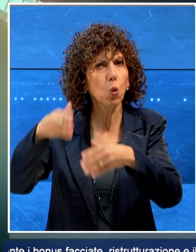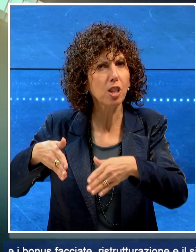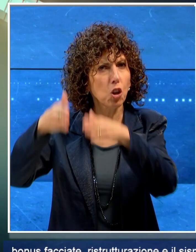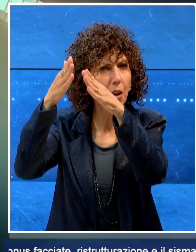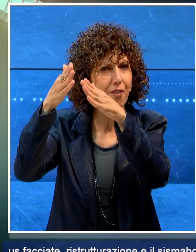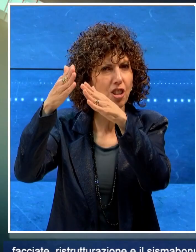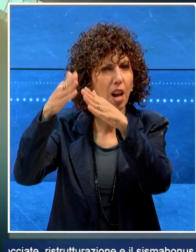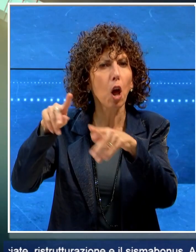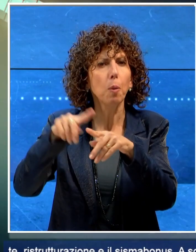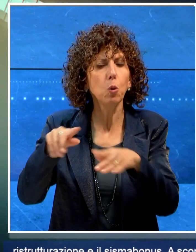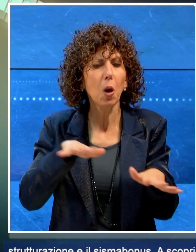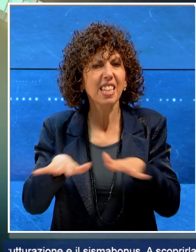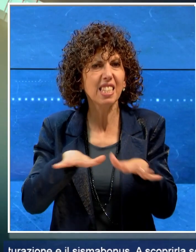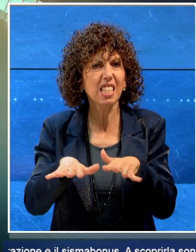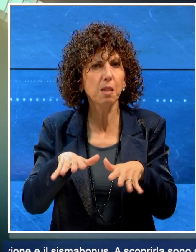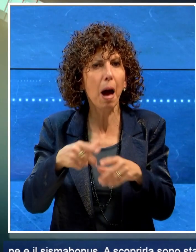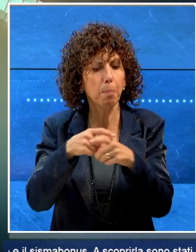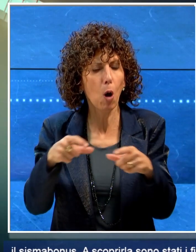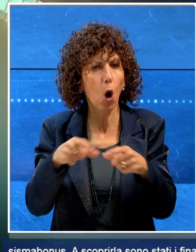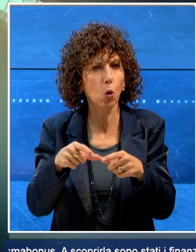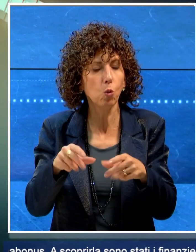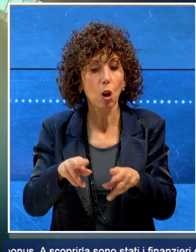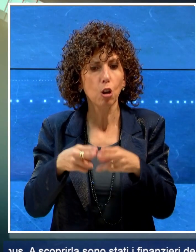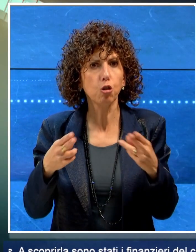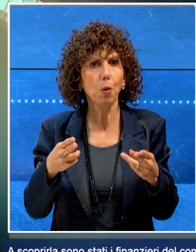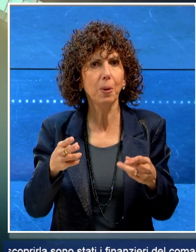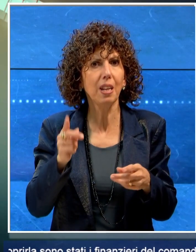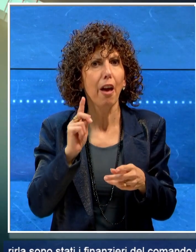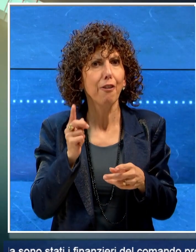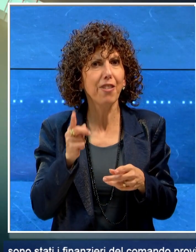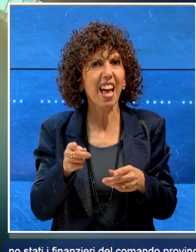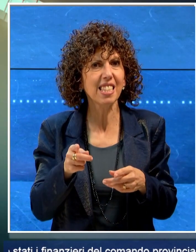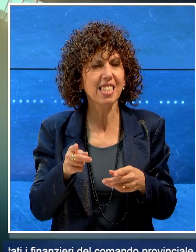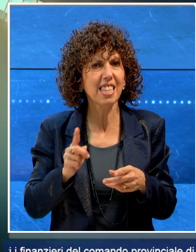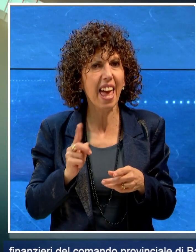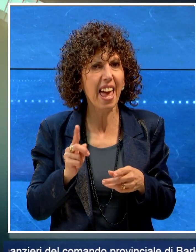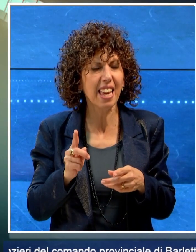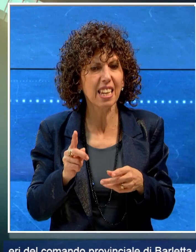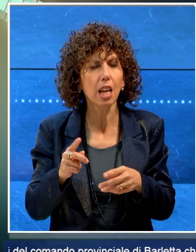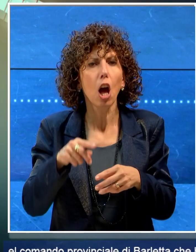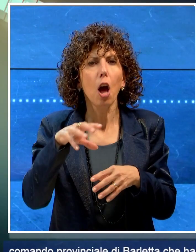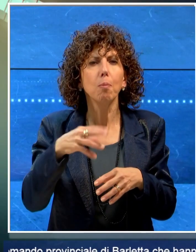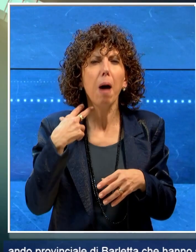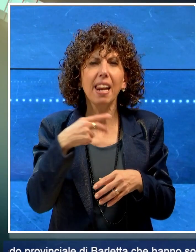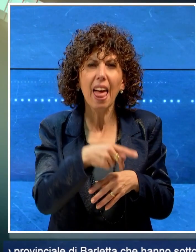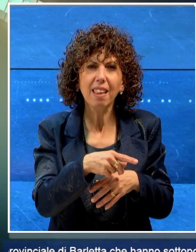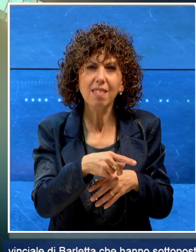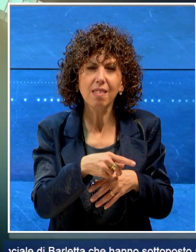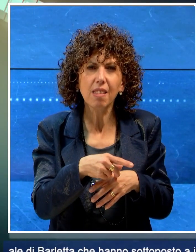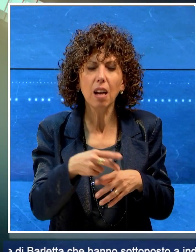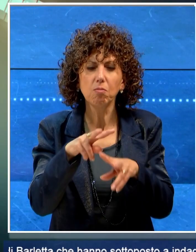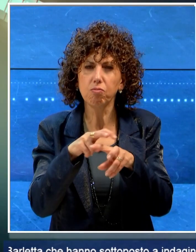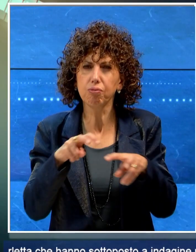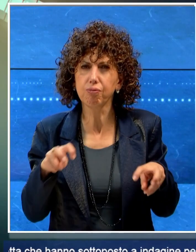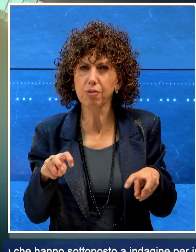e il sisma bonus. A scoprirla sono stati i finanziari del Comando Provinciale di Barletta che hanno sottoposto a